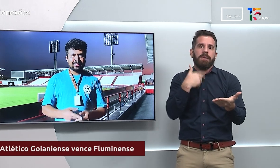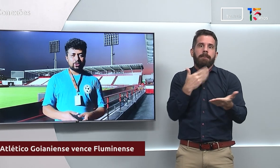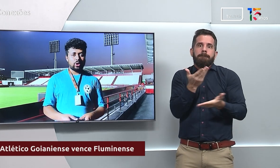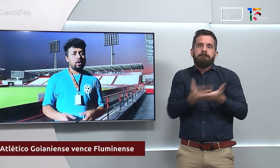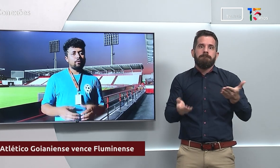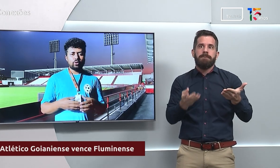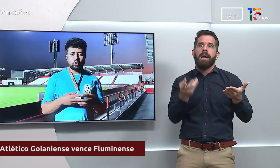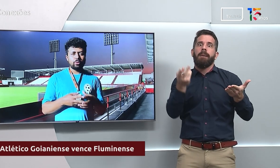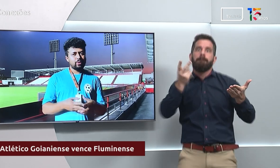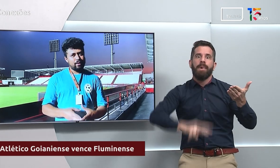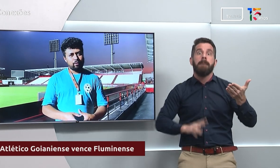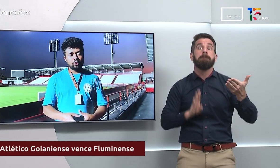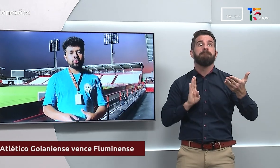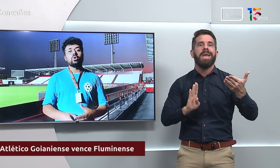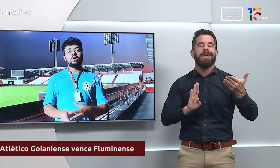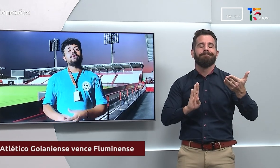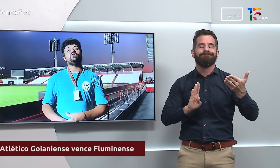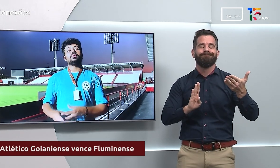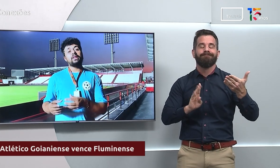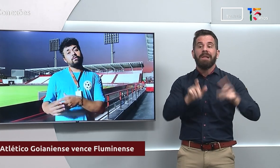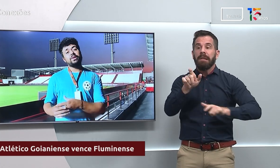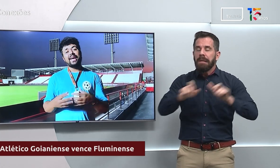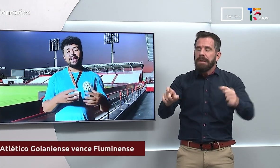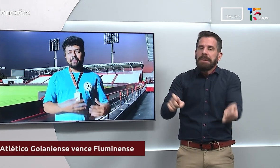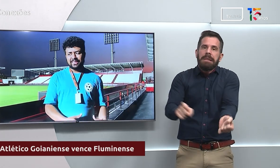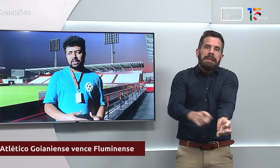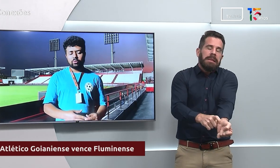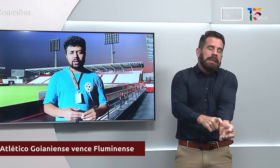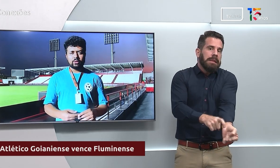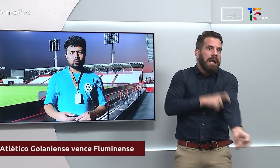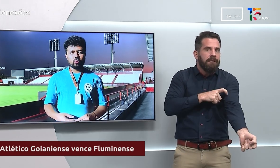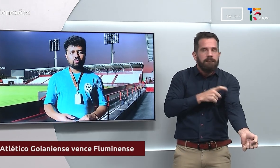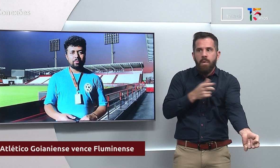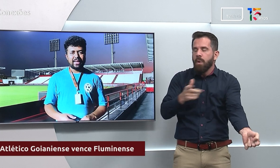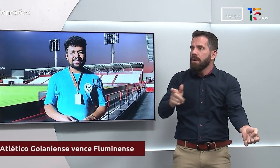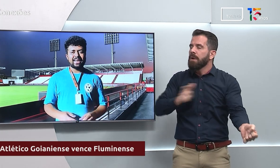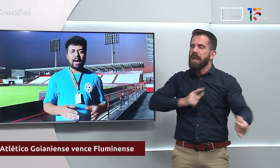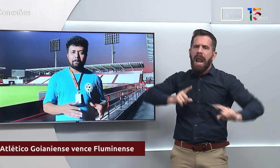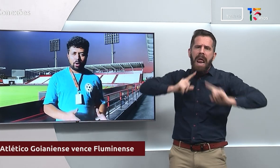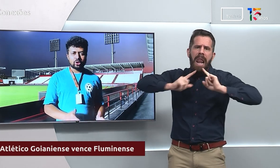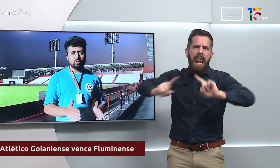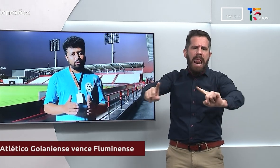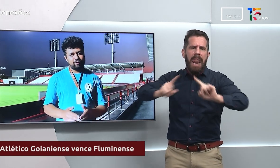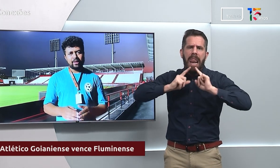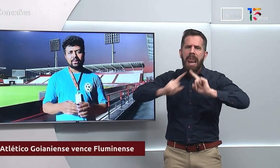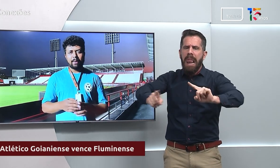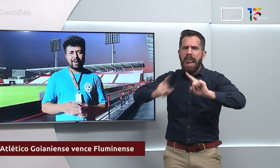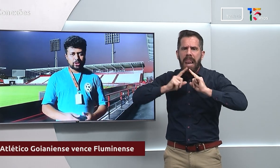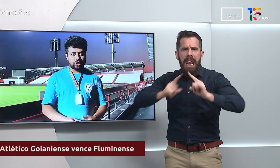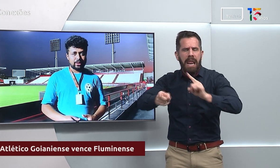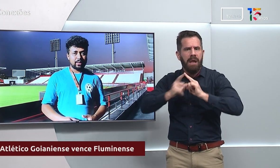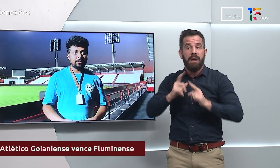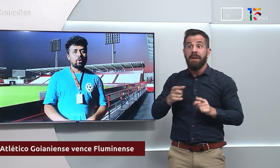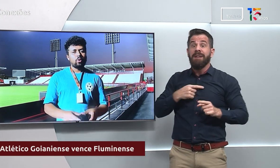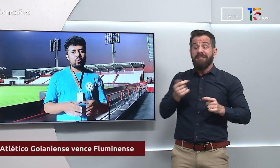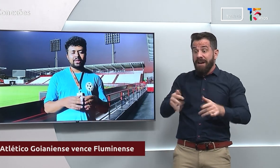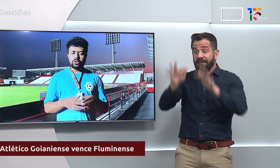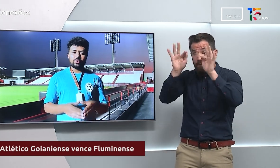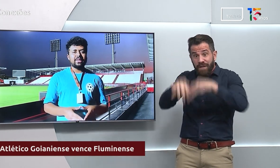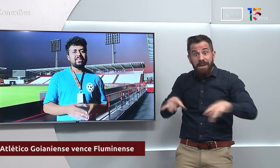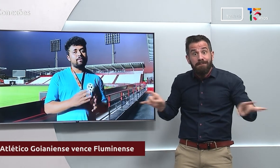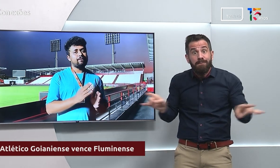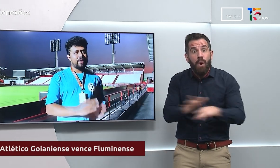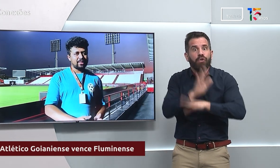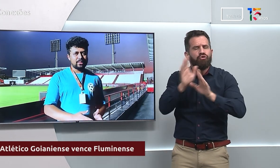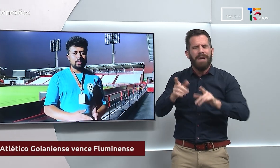dessa zona. Foi um jogo muito nervoso, teve muita reclamação do Fluminense após o fim da partida. O